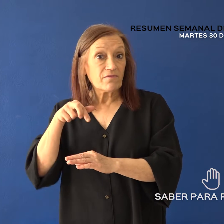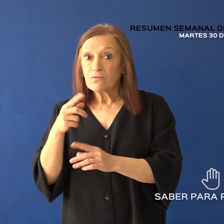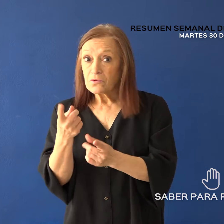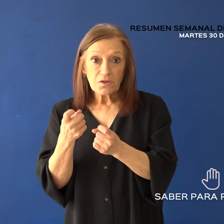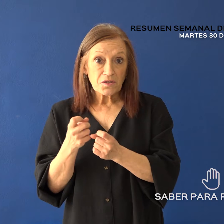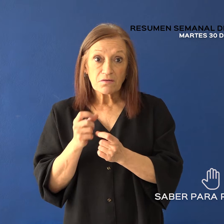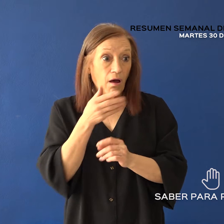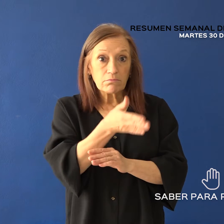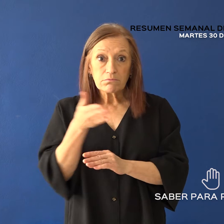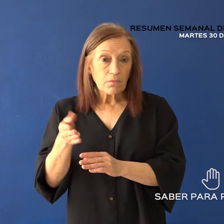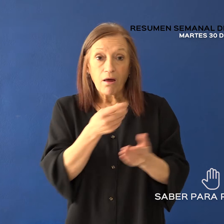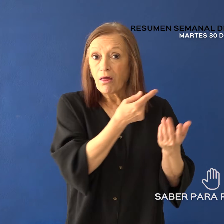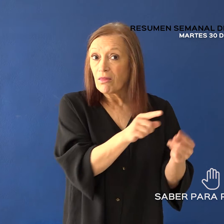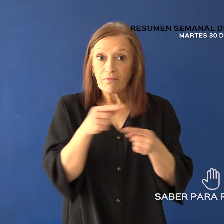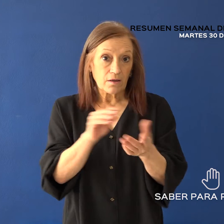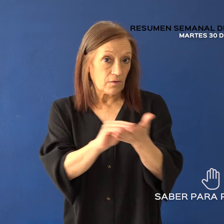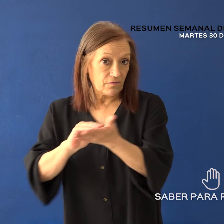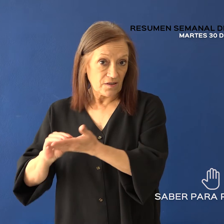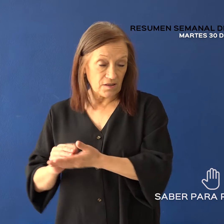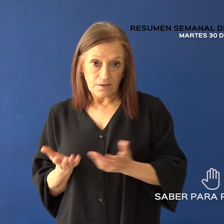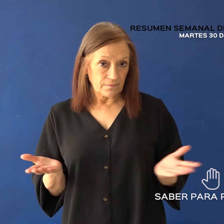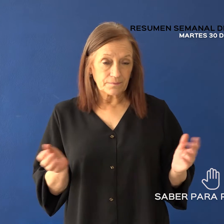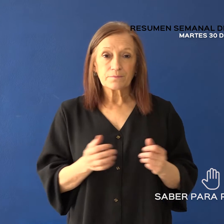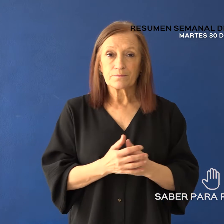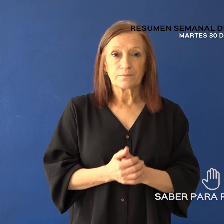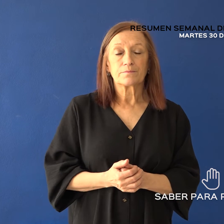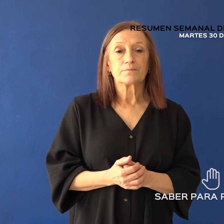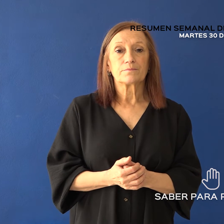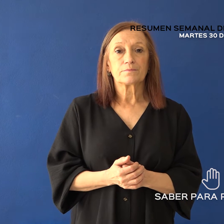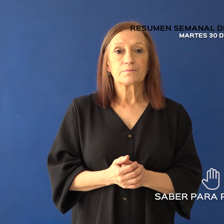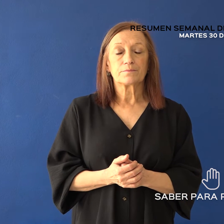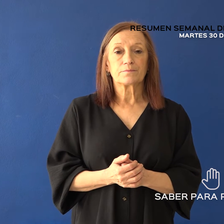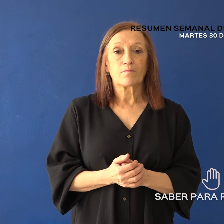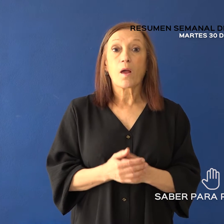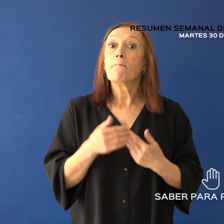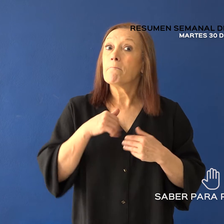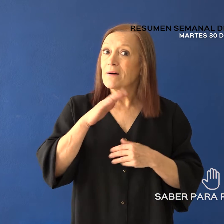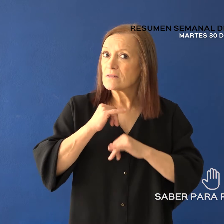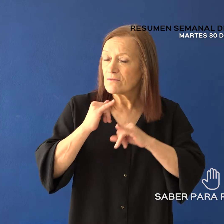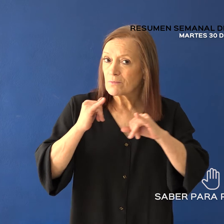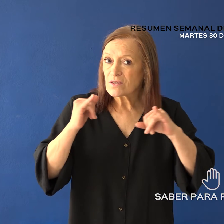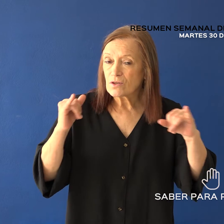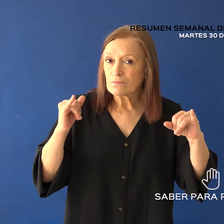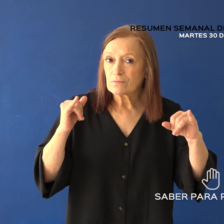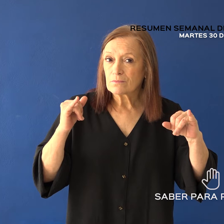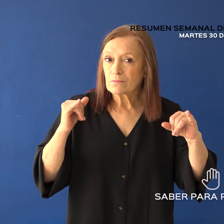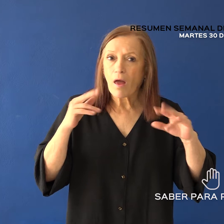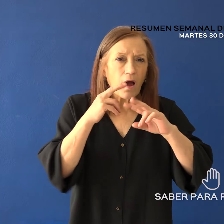acercarse físicamente a las dependencias de AFIP. Para más información, consultar la